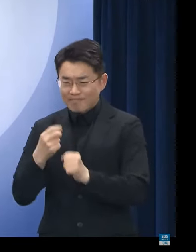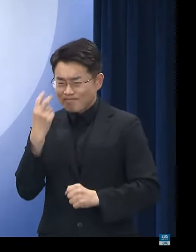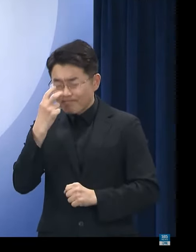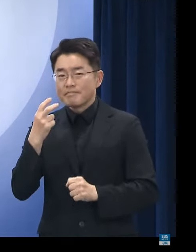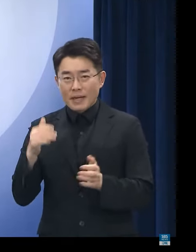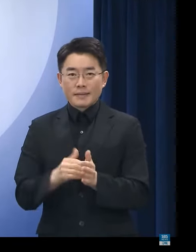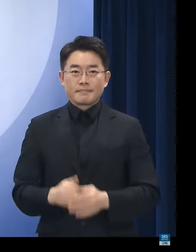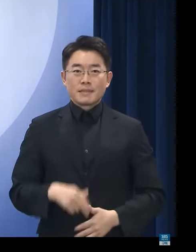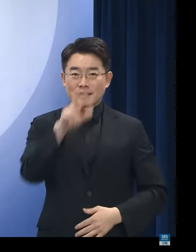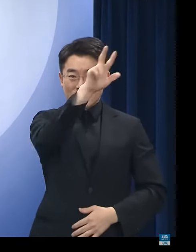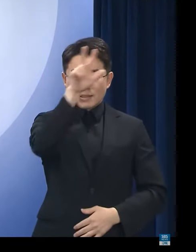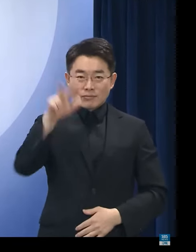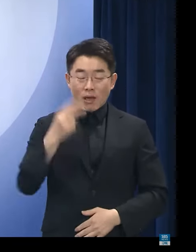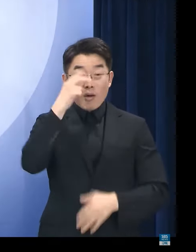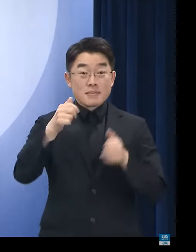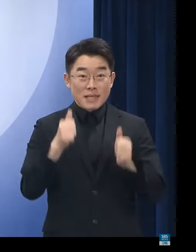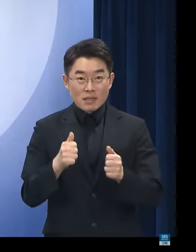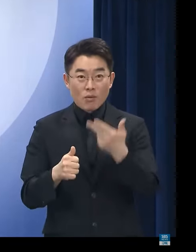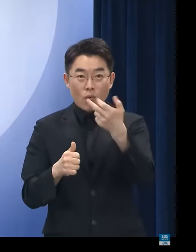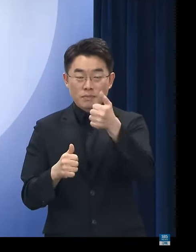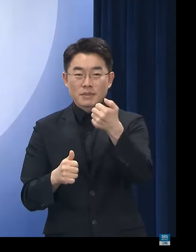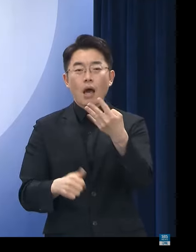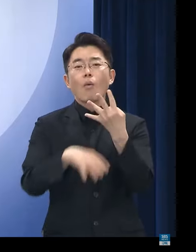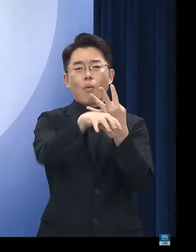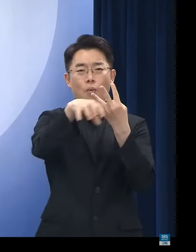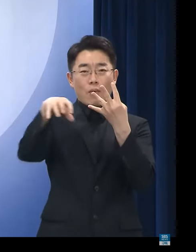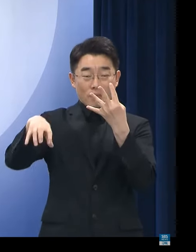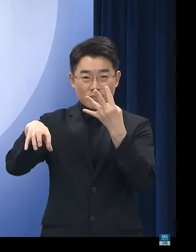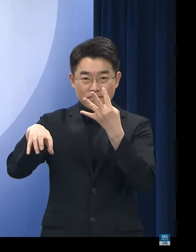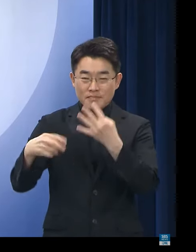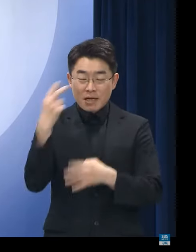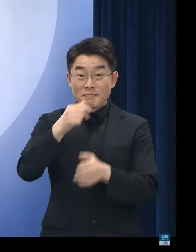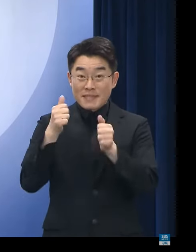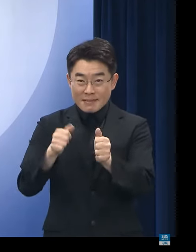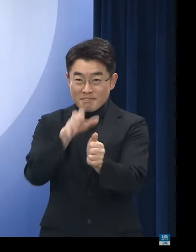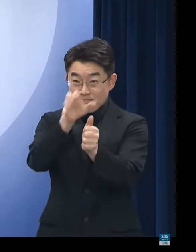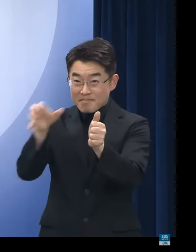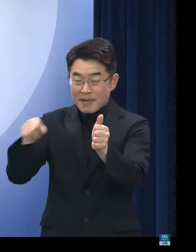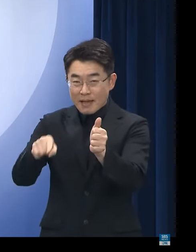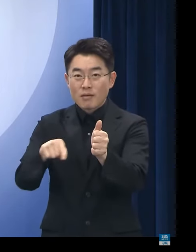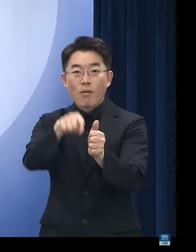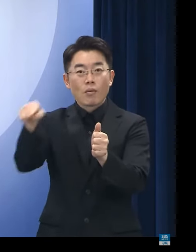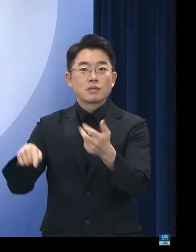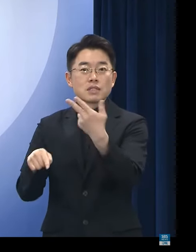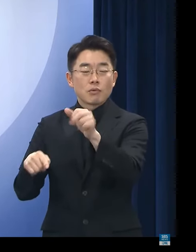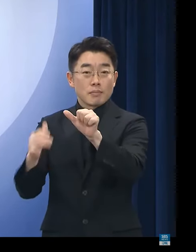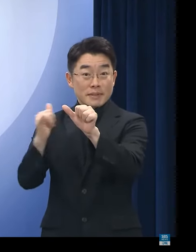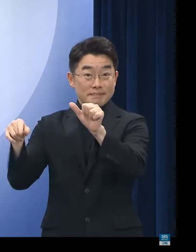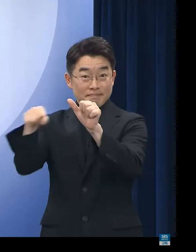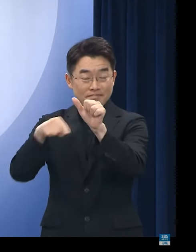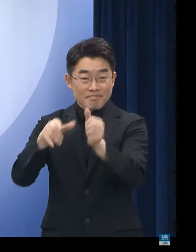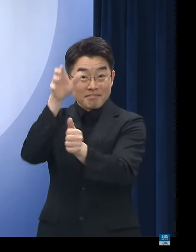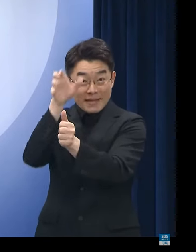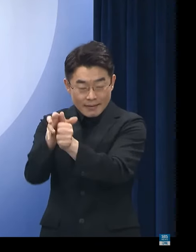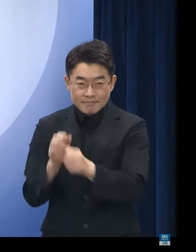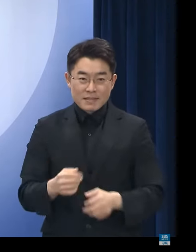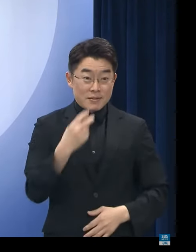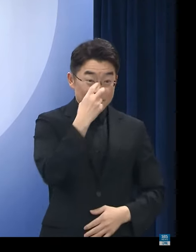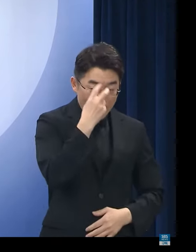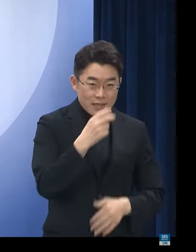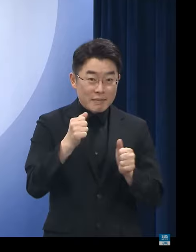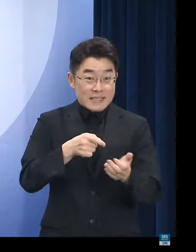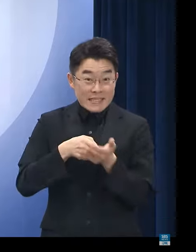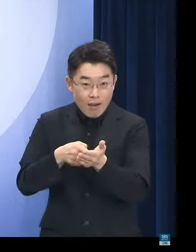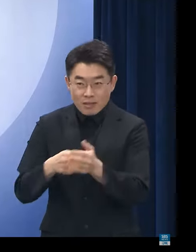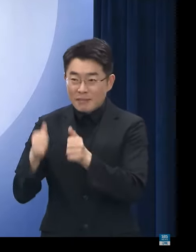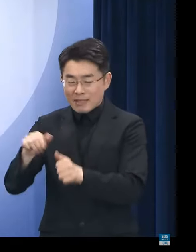아울러 전국 54개 검찰청에서 71명의 전세사기 전담검사가 기소와 수사, 공판을 담당하는 책임수사를